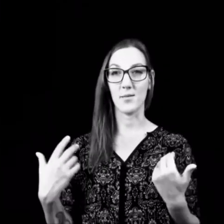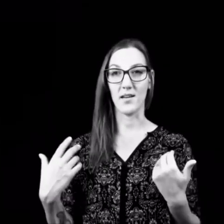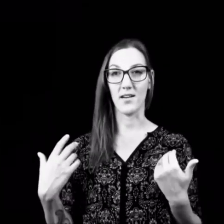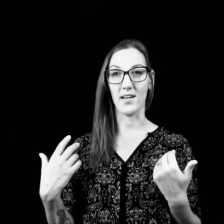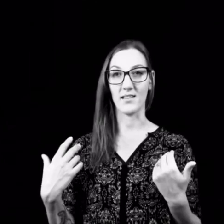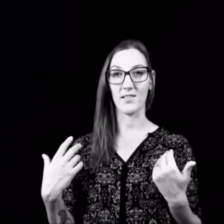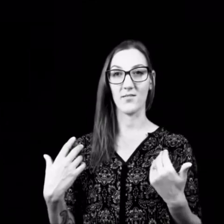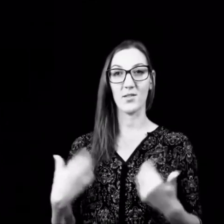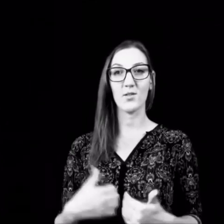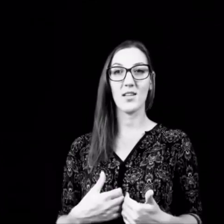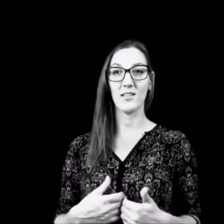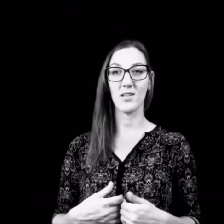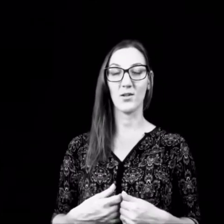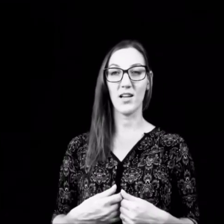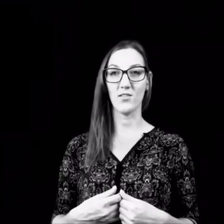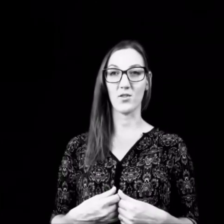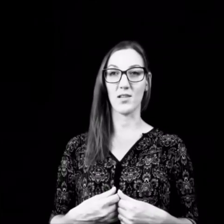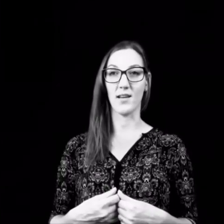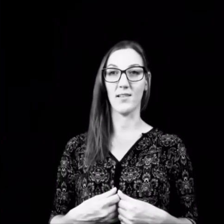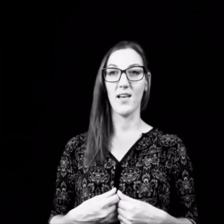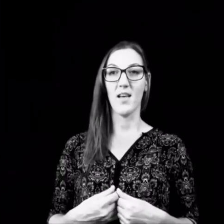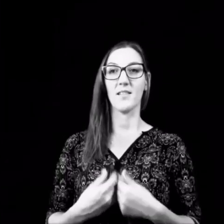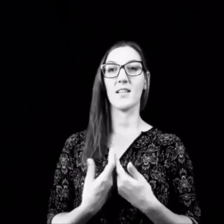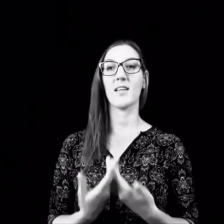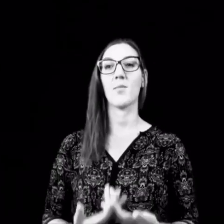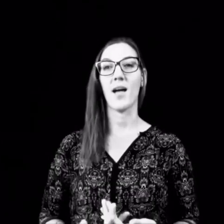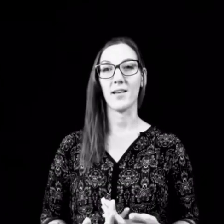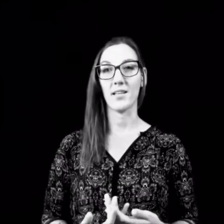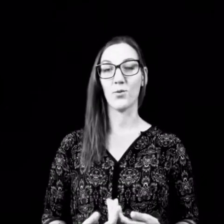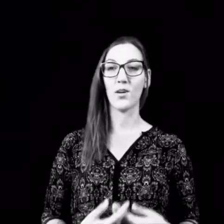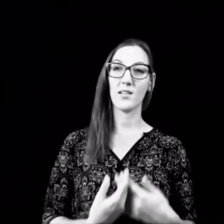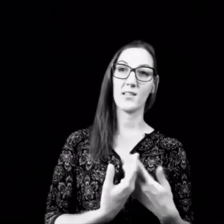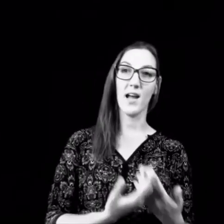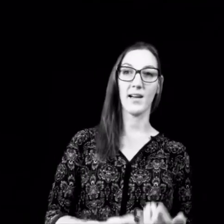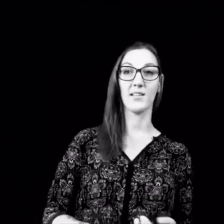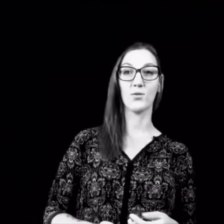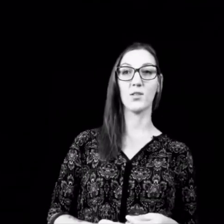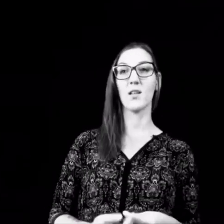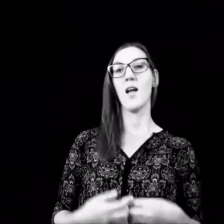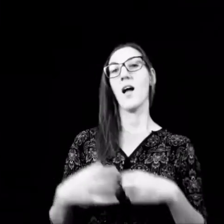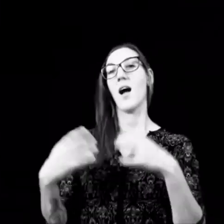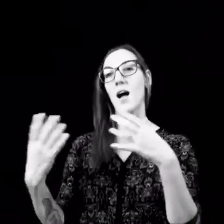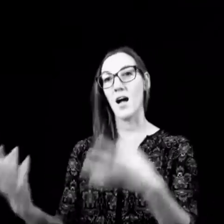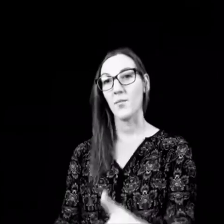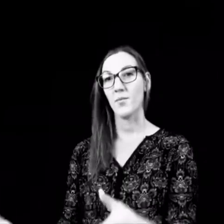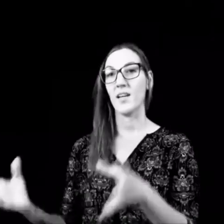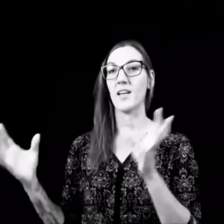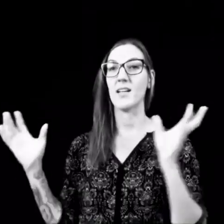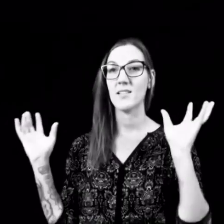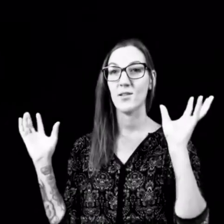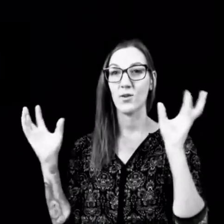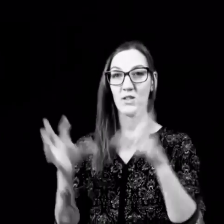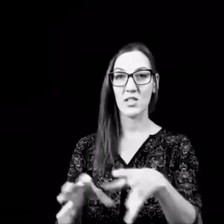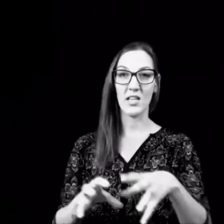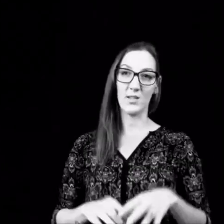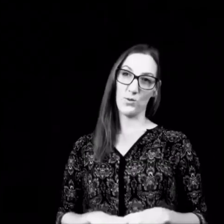ja ganz. Das ist ja nicht authentisch sein. Wie gesagt, ich habe eigentlich Hunger, ich hätte eigentlich Durst, aber meine ganze Konzentration